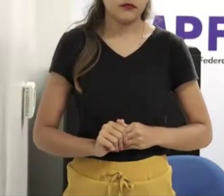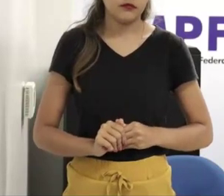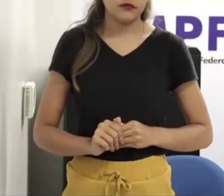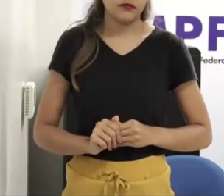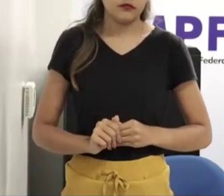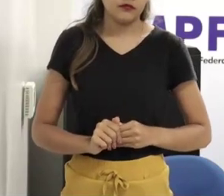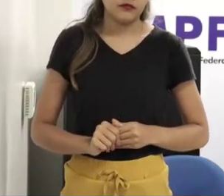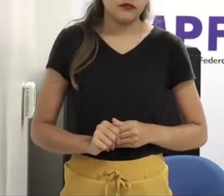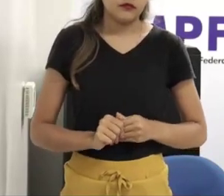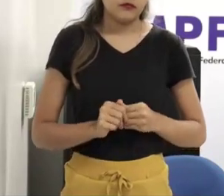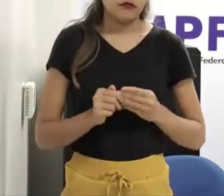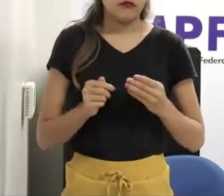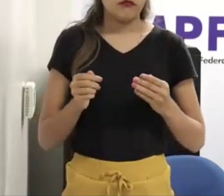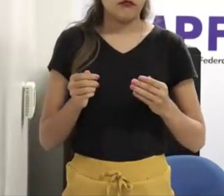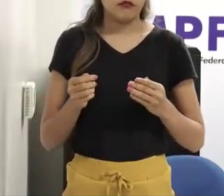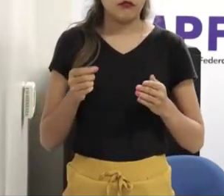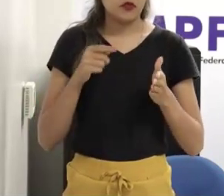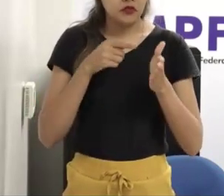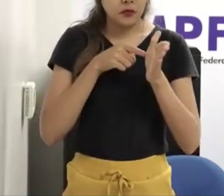também é muito difícil de achar.